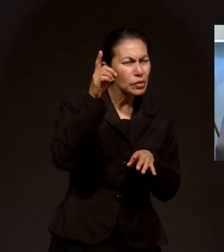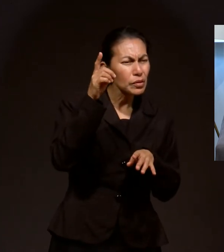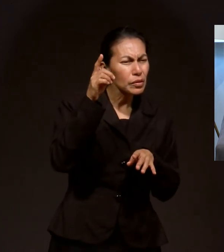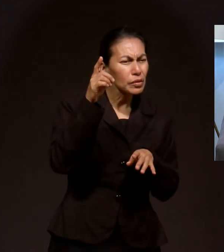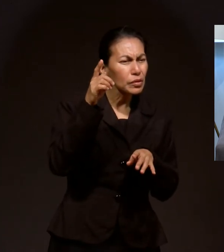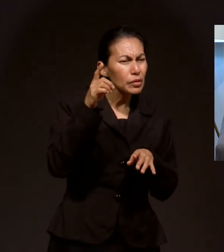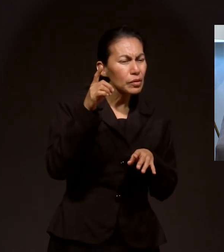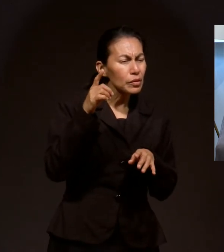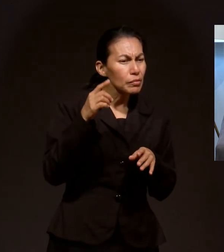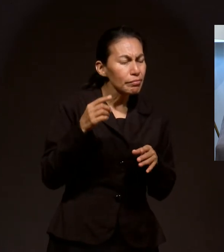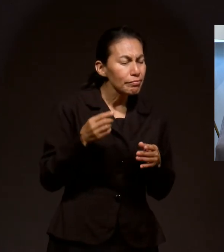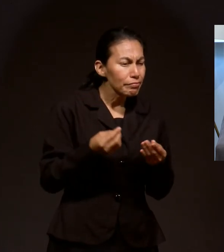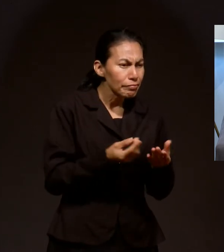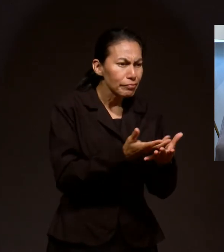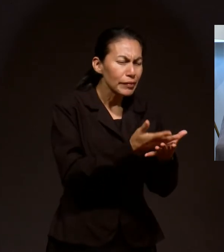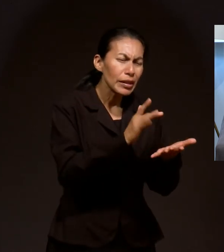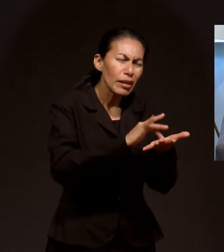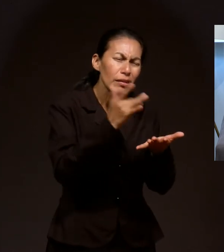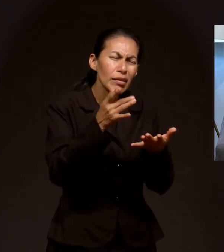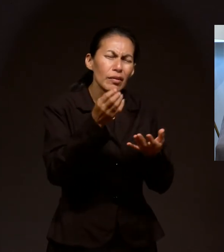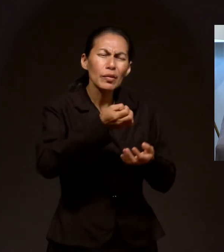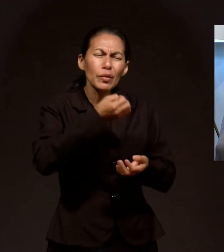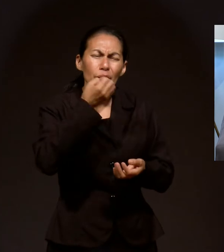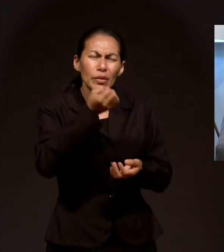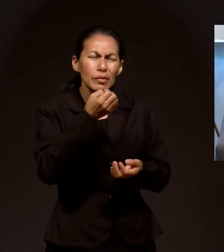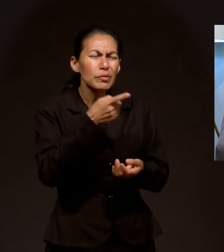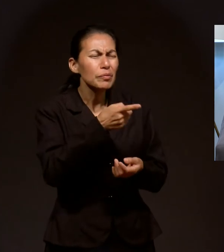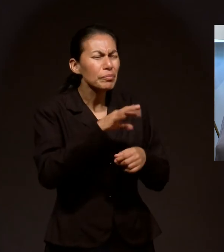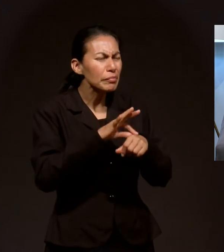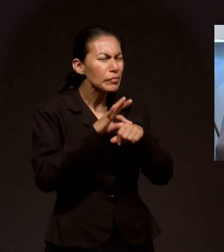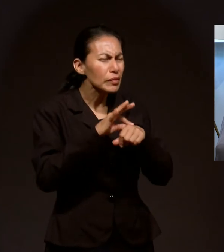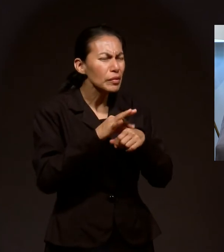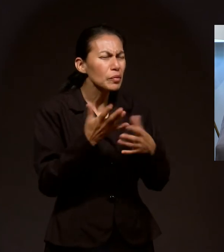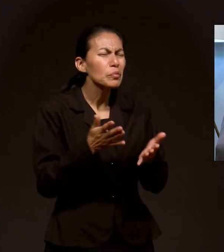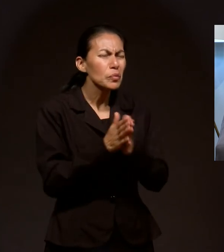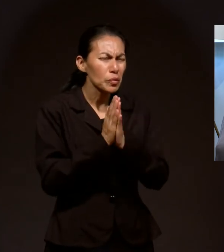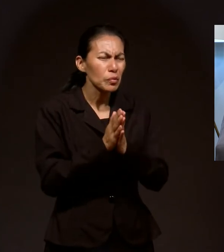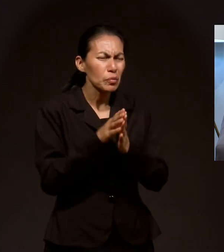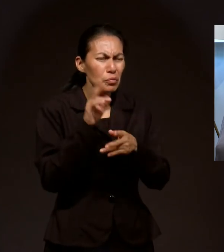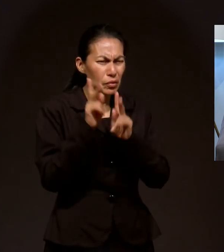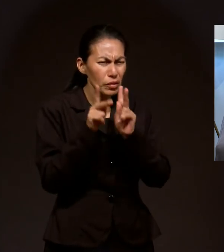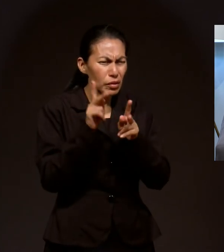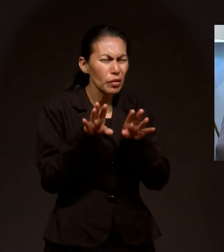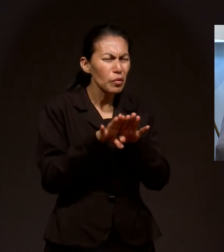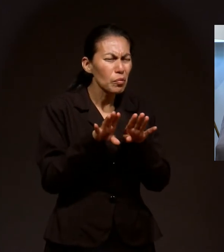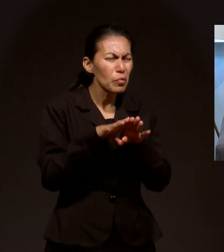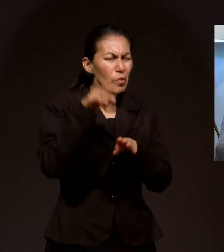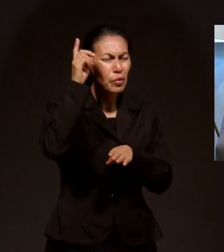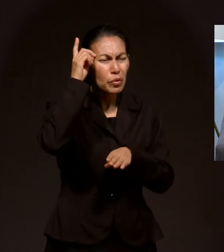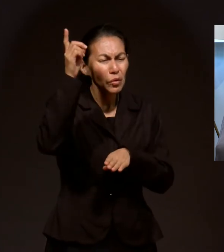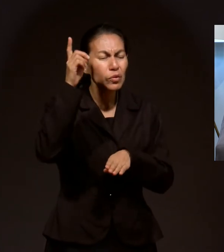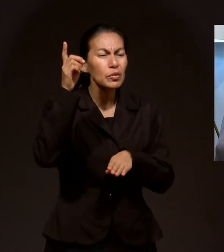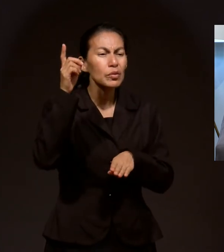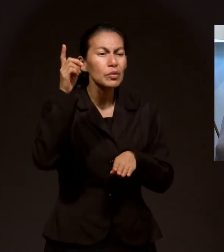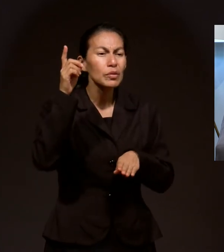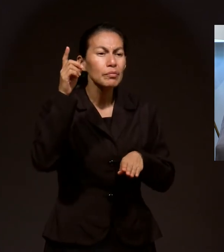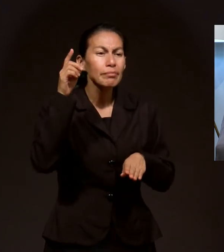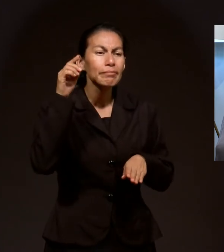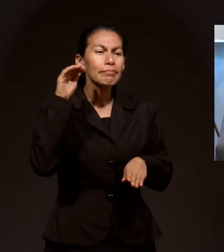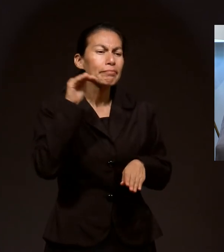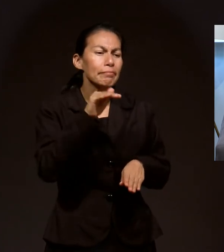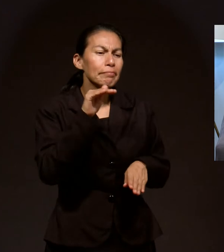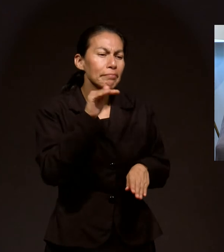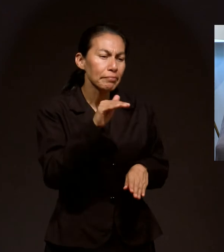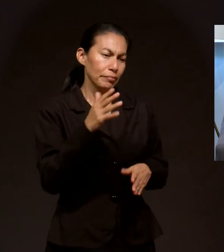vida a través de la oración. Cuéntanos algo de cómo Dios te llamó